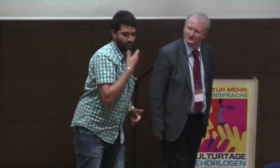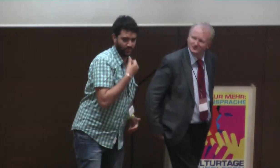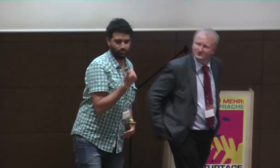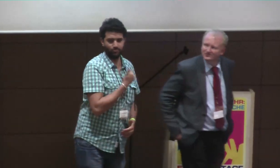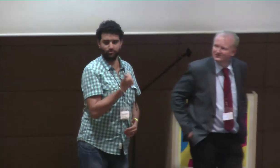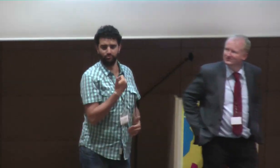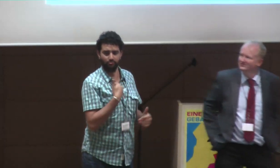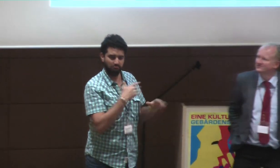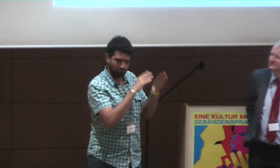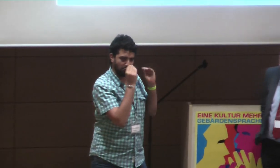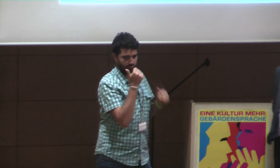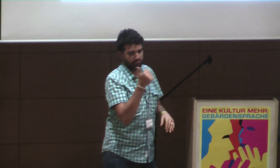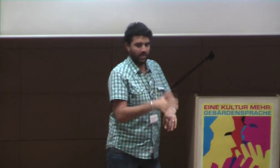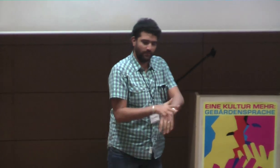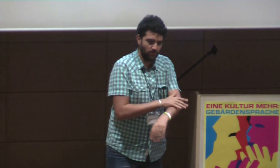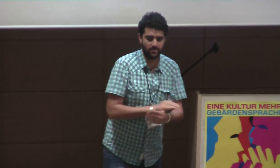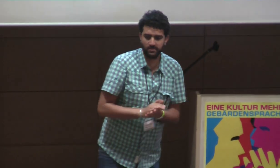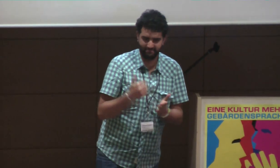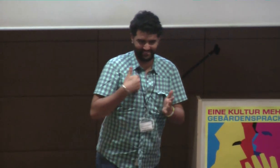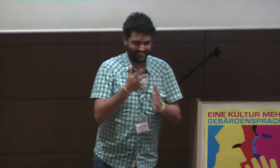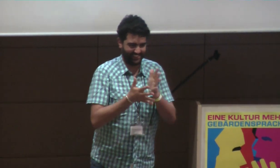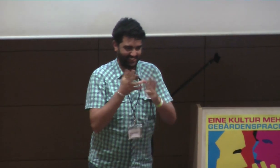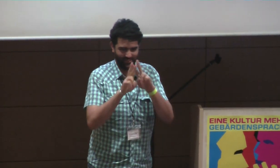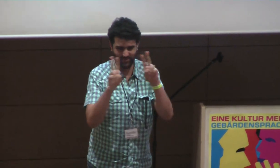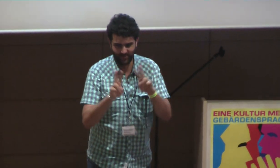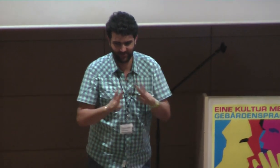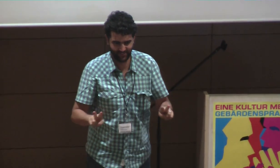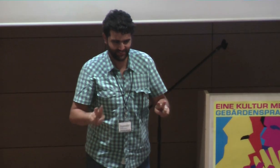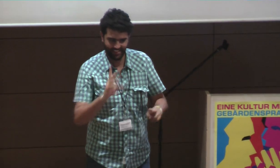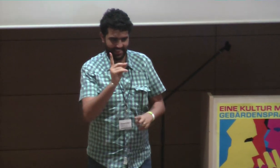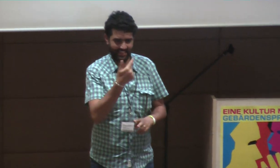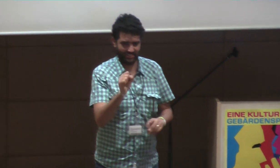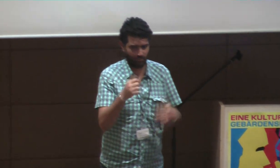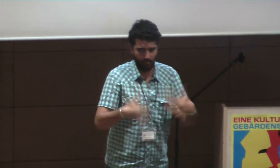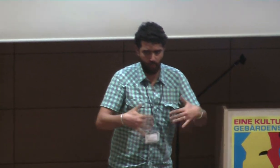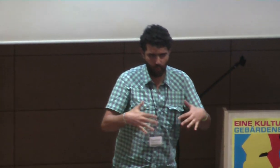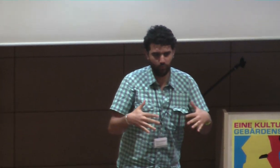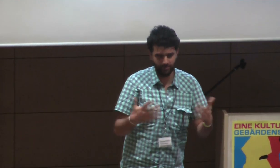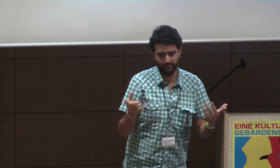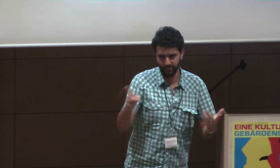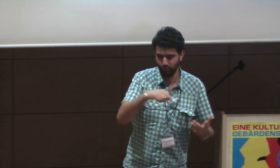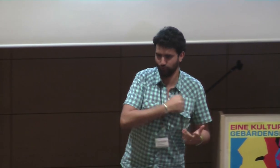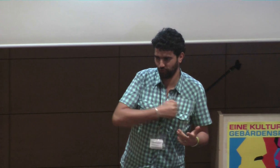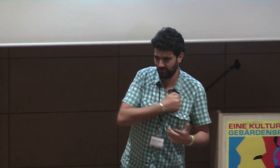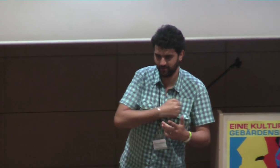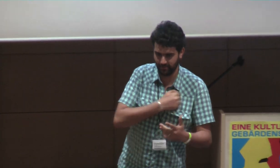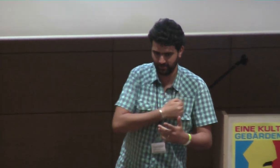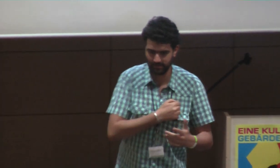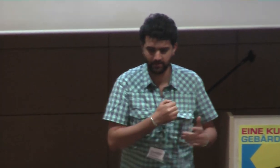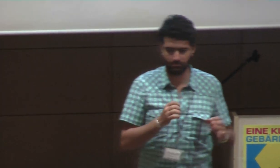So, erst mal vielen Dank, für den spannenden Vortrag, das war wirklich, ähm, ganz unglaublich, ähm, spreche nicht in Deutschland, werden sparen zu Ihnen, sondern,